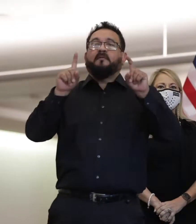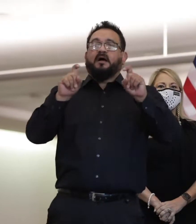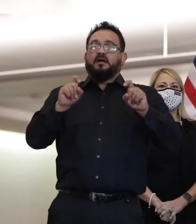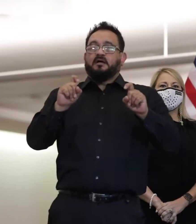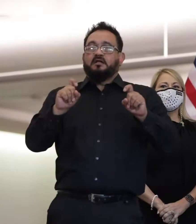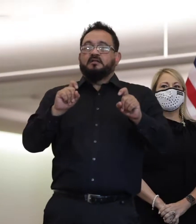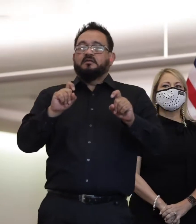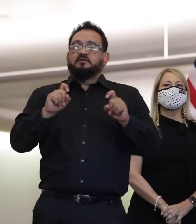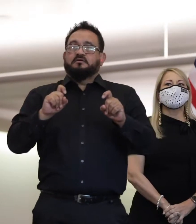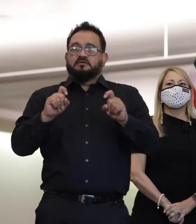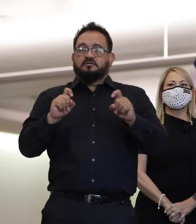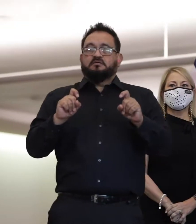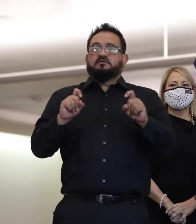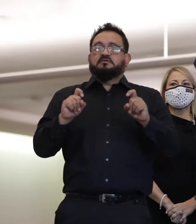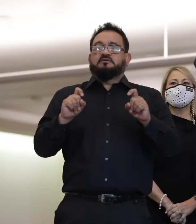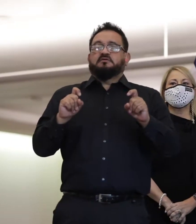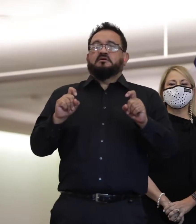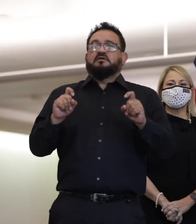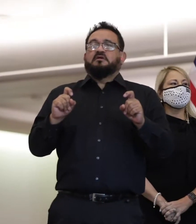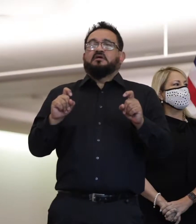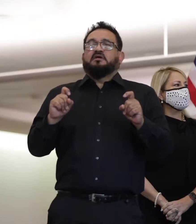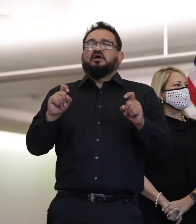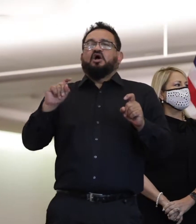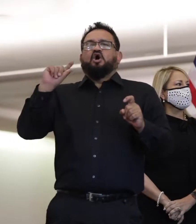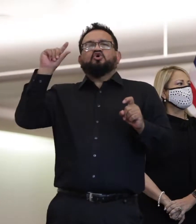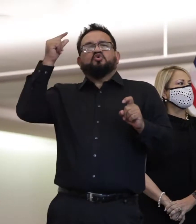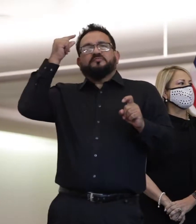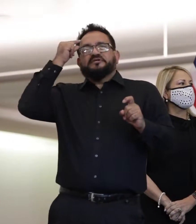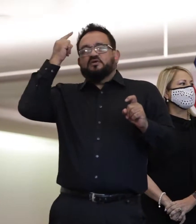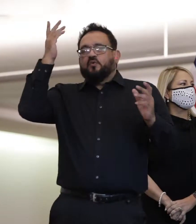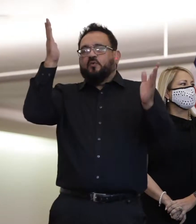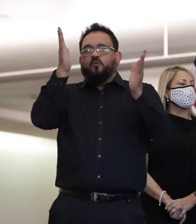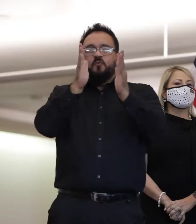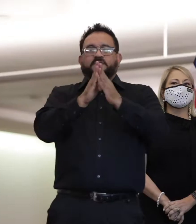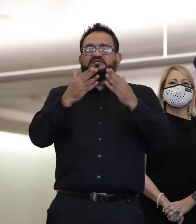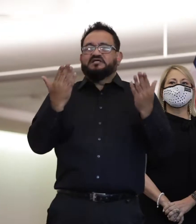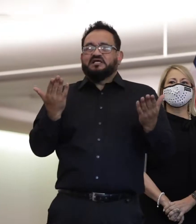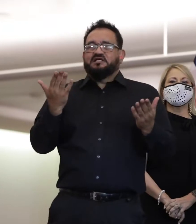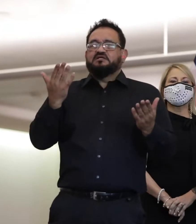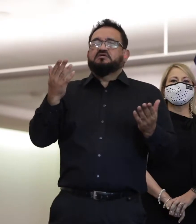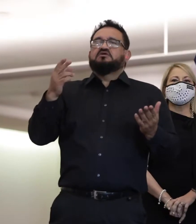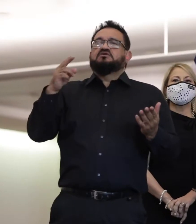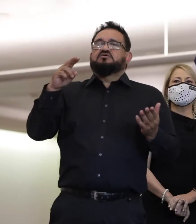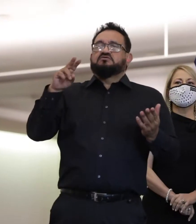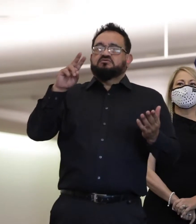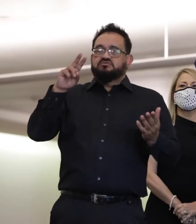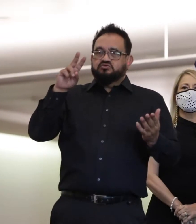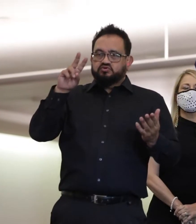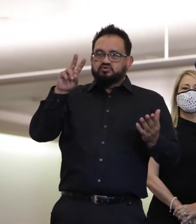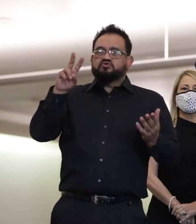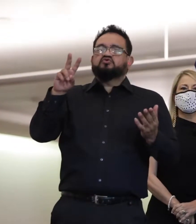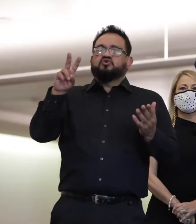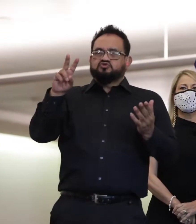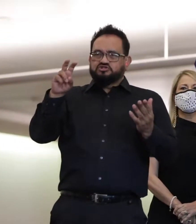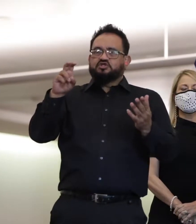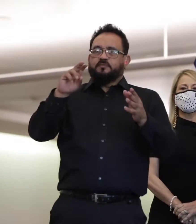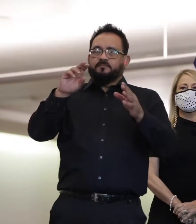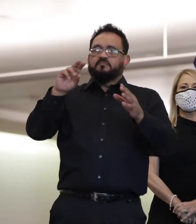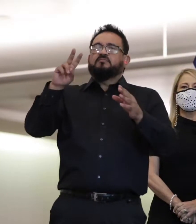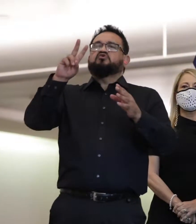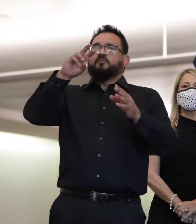% de su población por mes. Así que si hiciéramos eso desde que empezamos, yo llevo tres meses, pónale dos, tres meses, sería